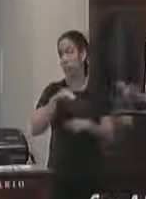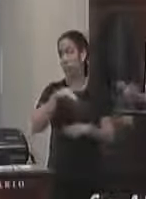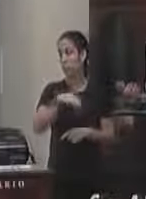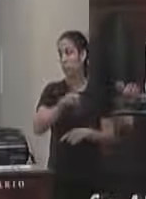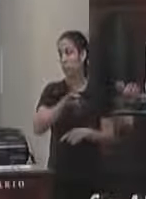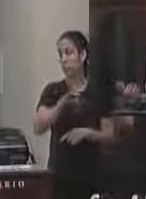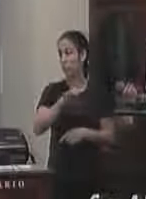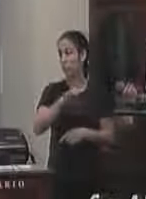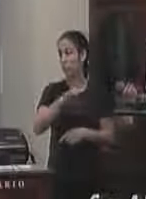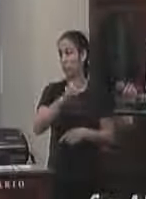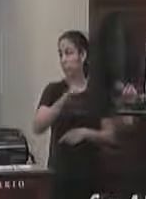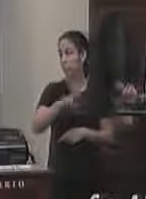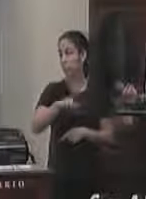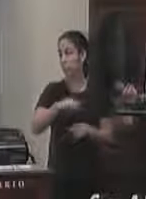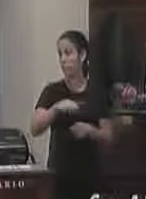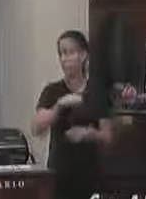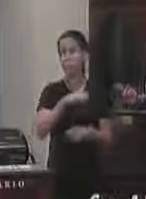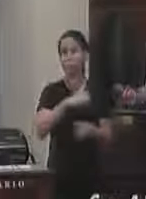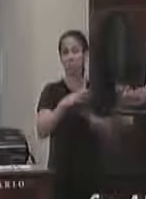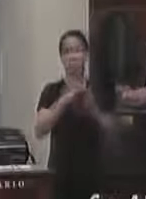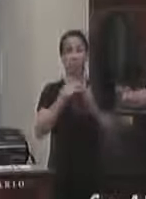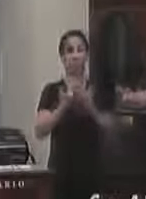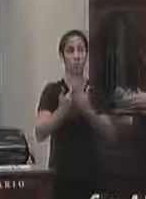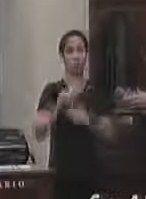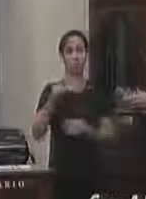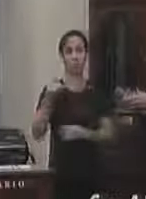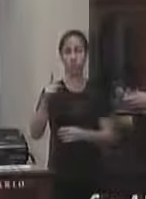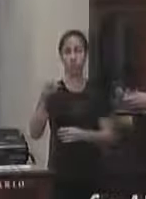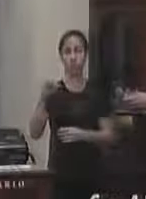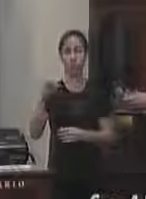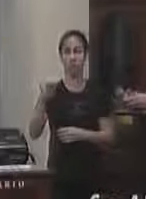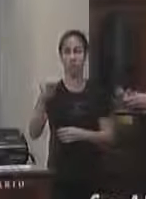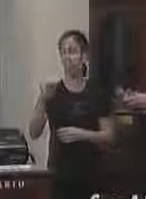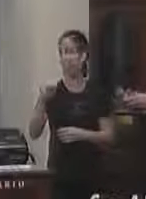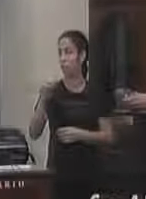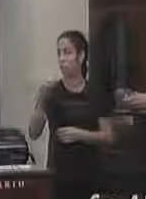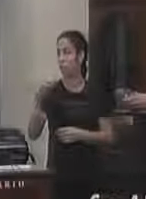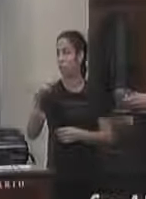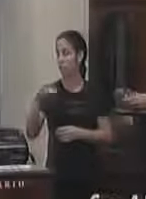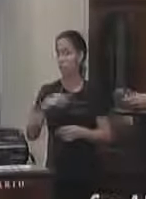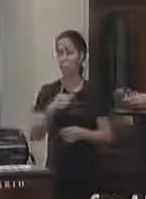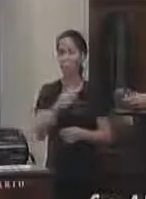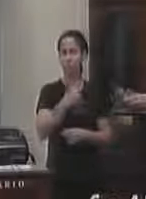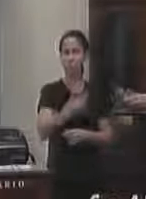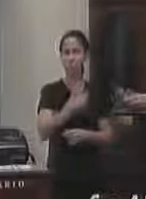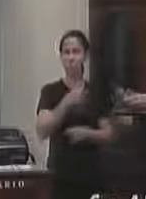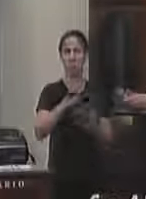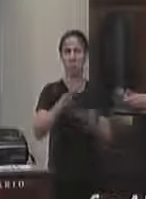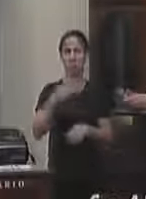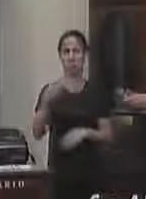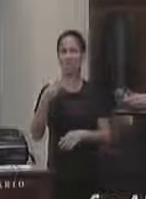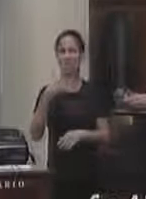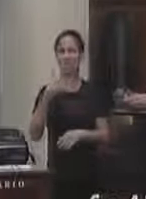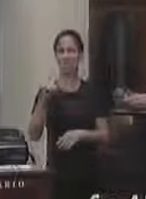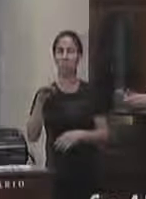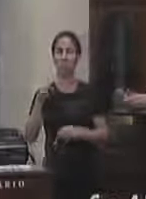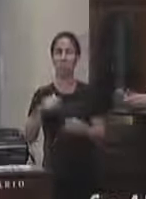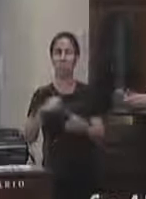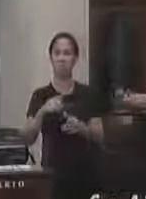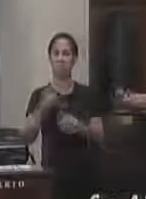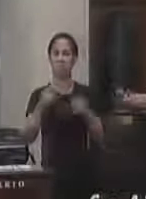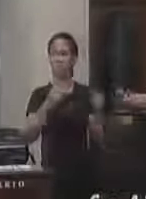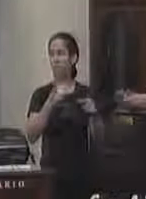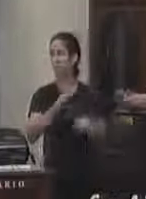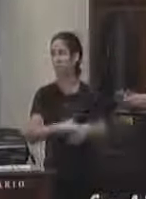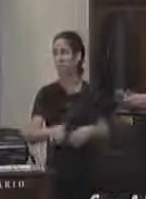porque lá na ponte funda eu pude presenciar acho que no segundo ou terceiro dia a saída das crianças lá tudo